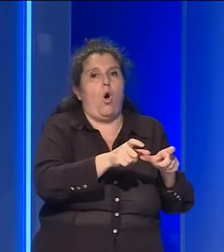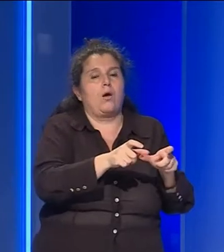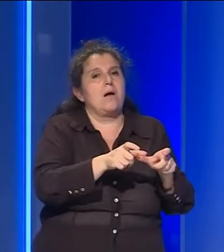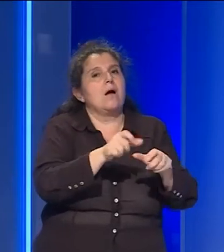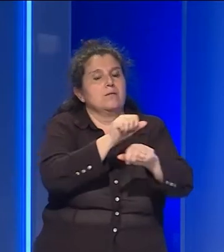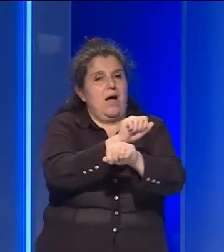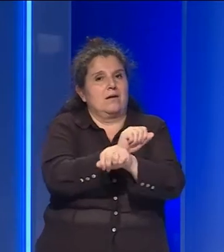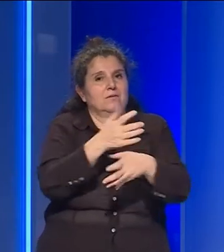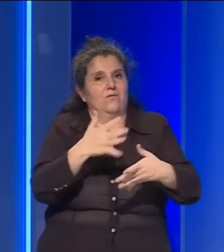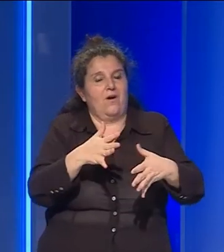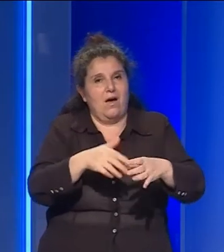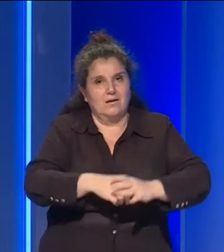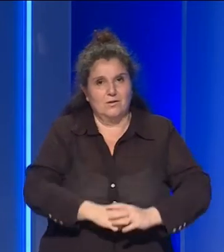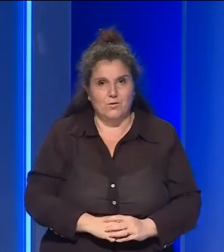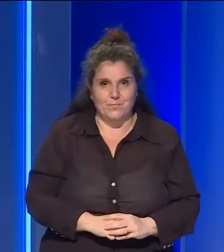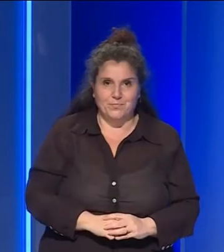trarlo in arresto.